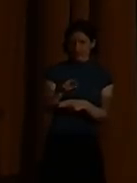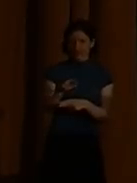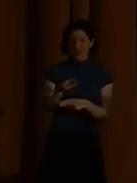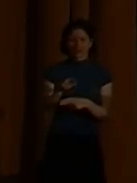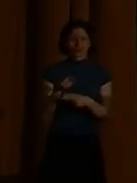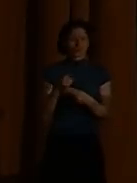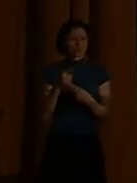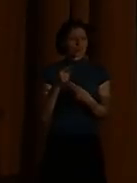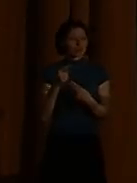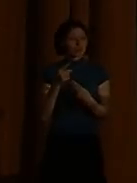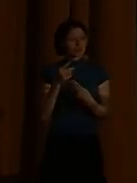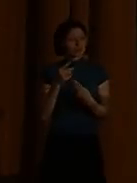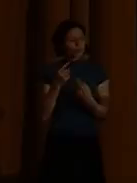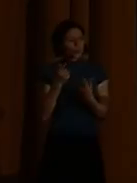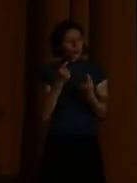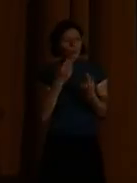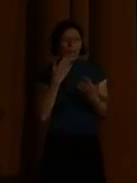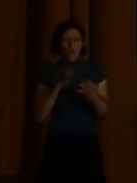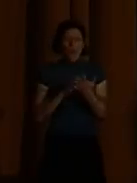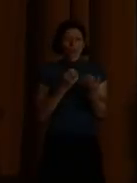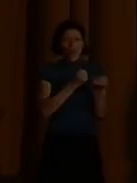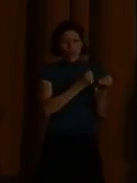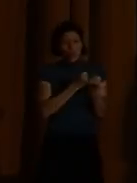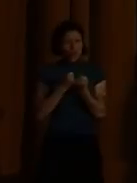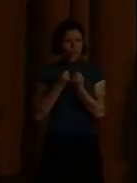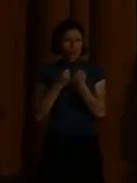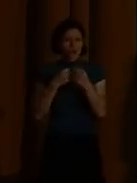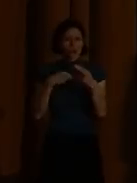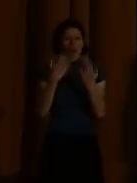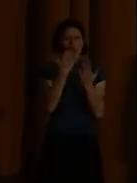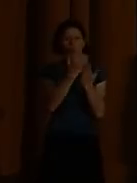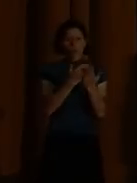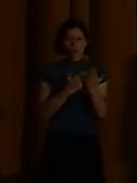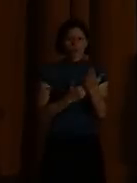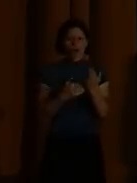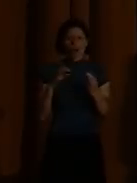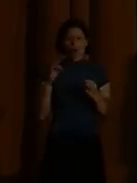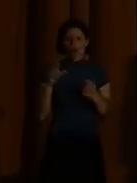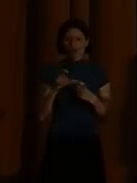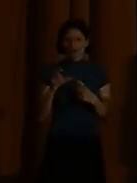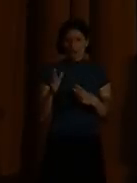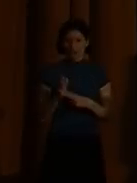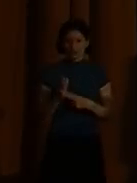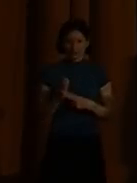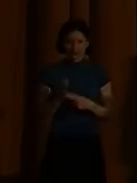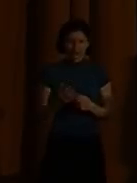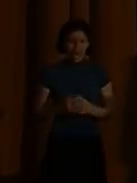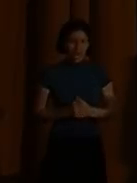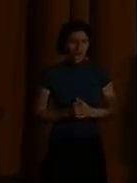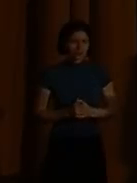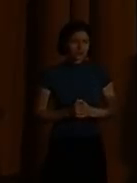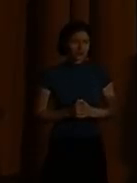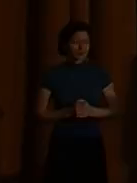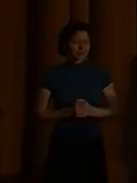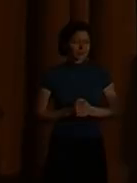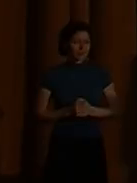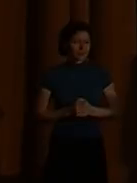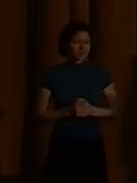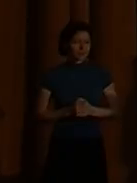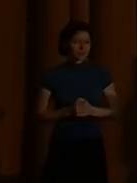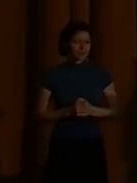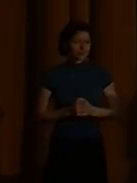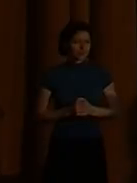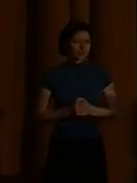dass jeder Mensch im Land weiß, dass Integration und Inklusion keine Gnade mehr ist.